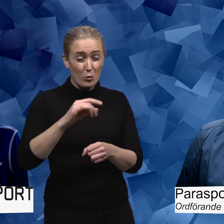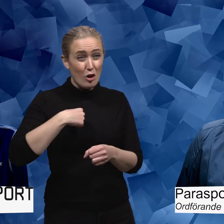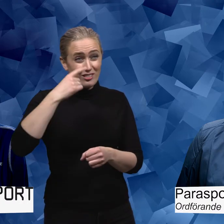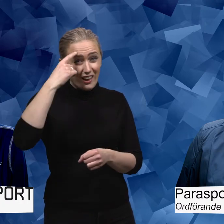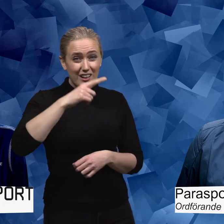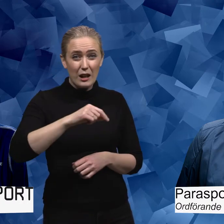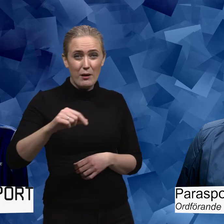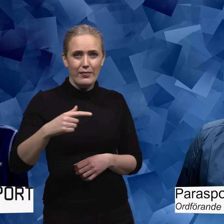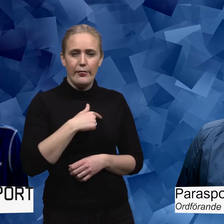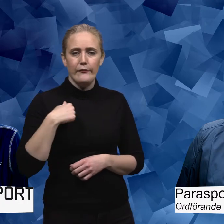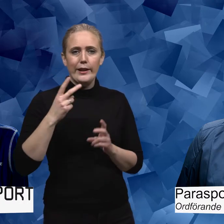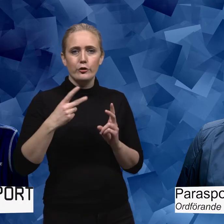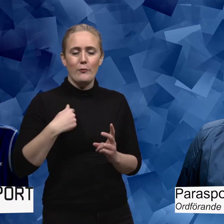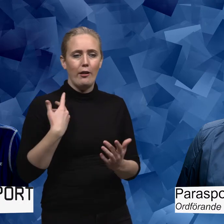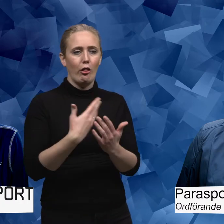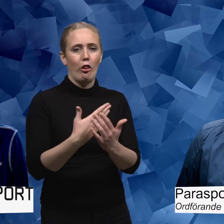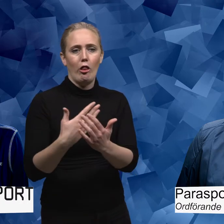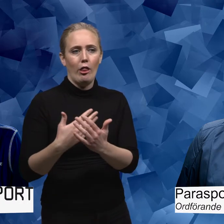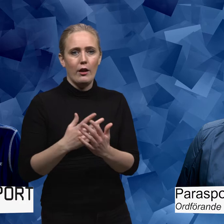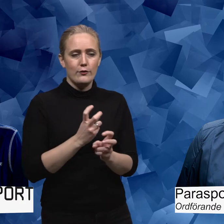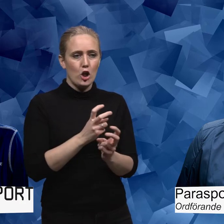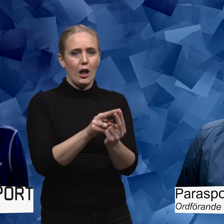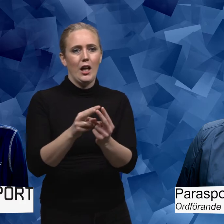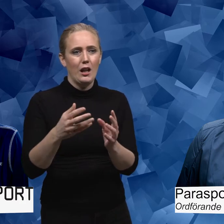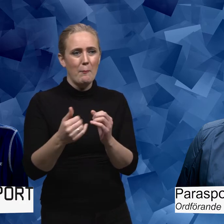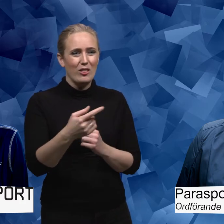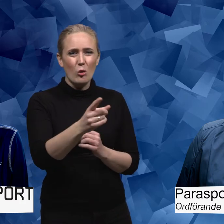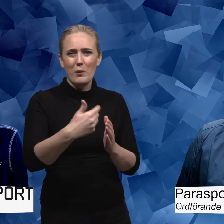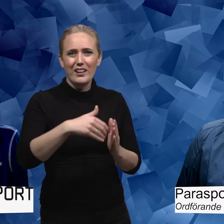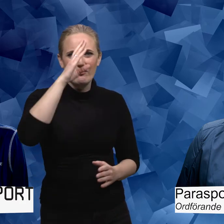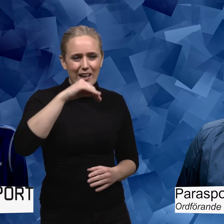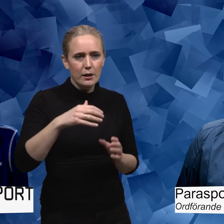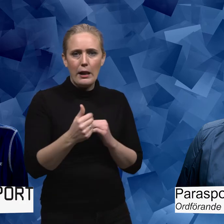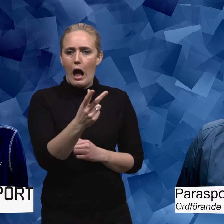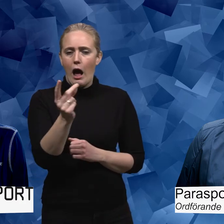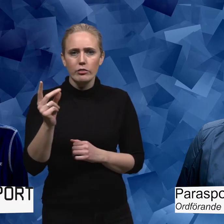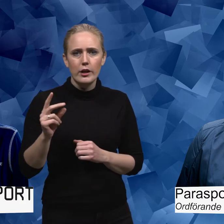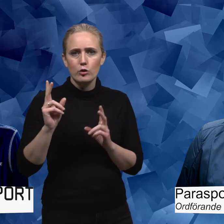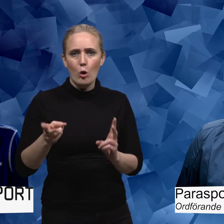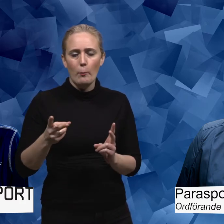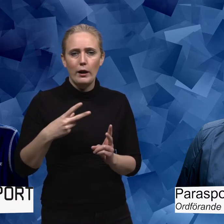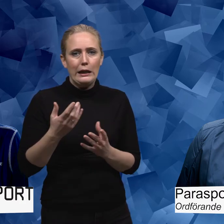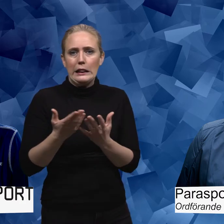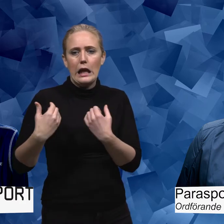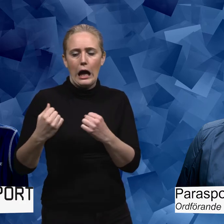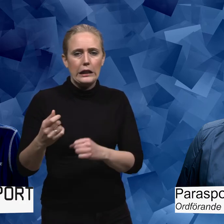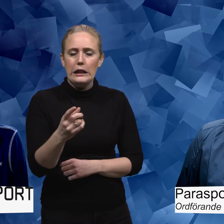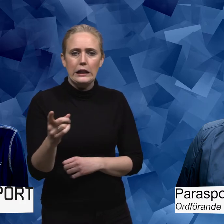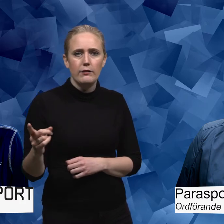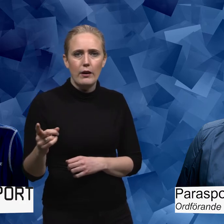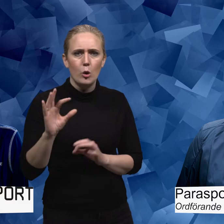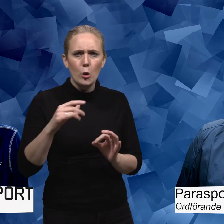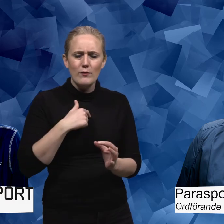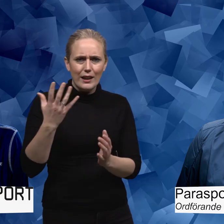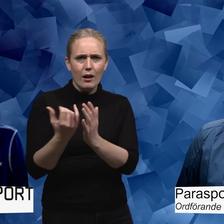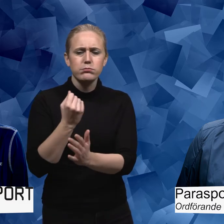jobbar att det känns lite som att vi är preaching to the choir. Men att vi har svårt att nå ut till de som är inaktiva. Hur ska vi bli